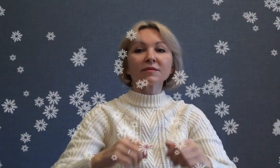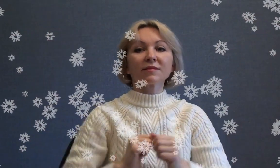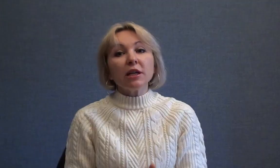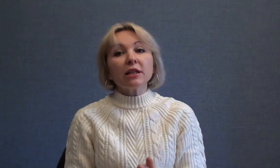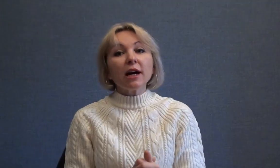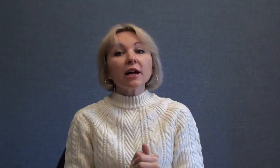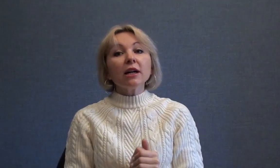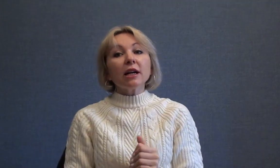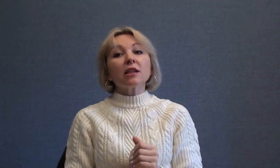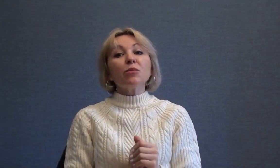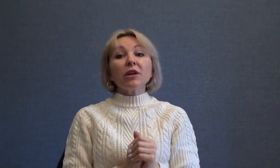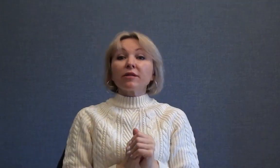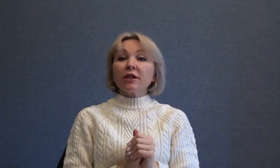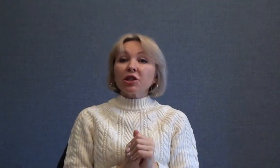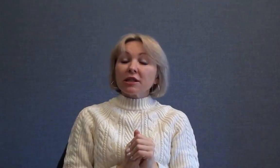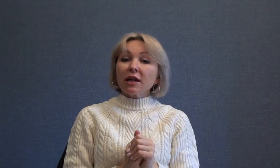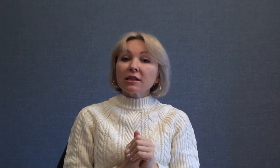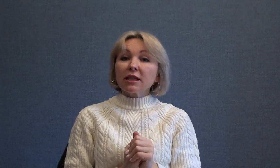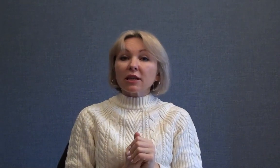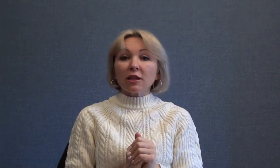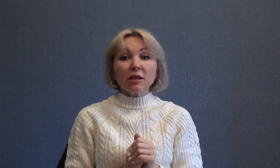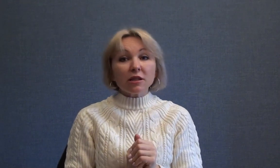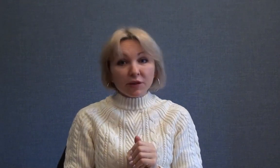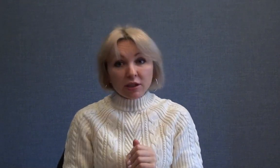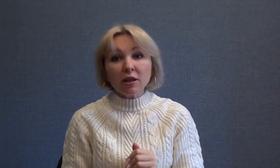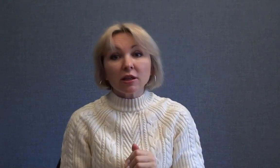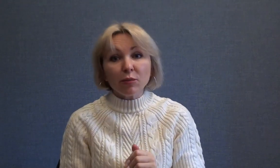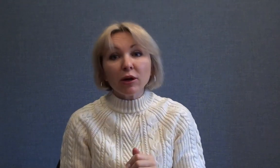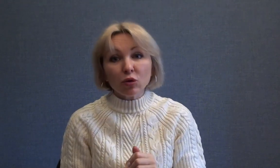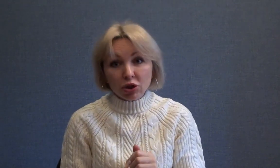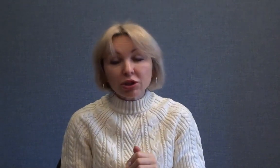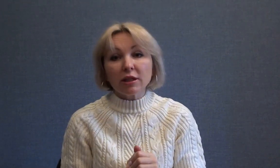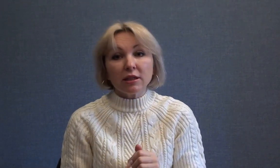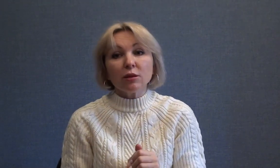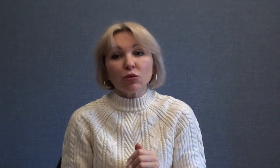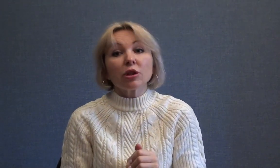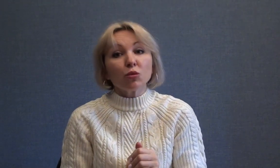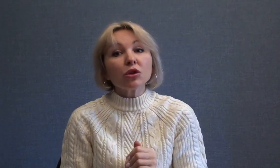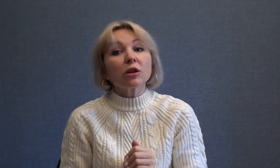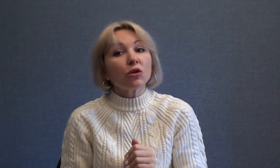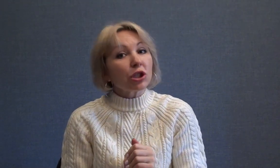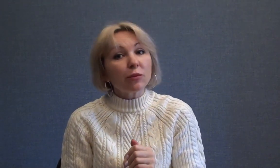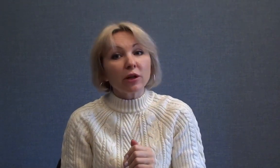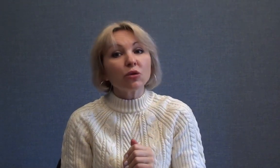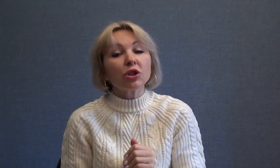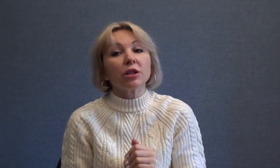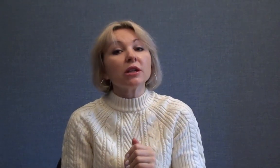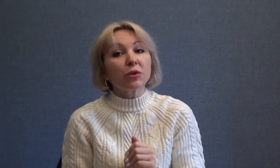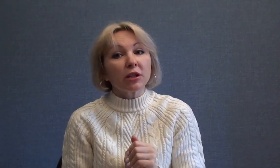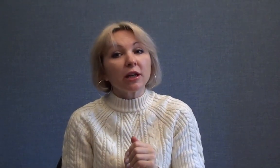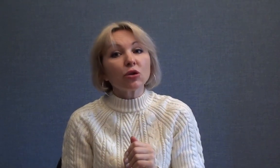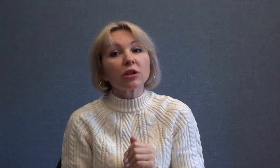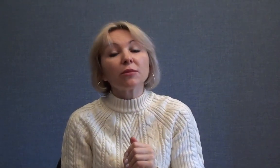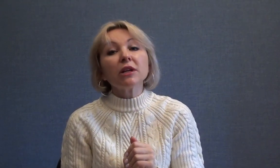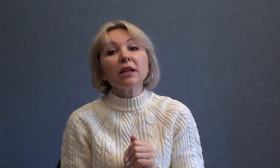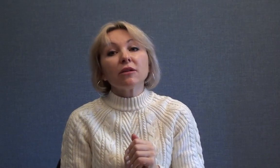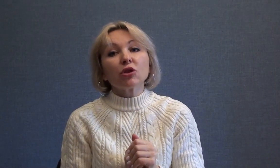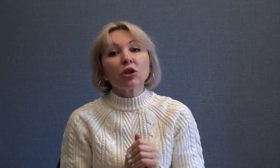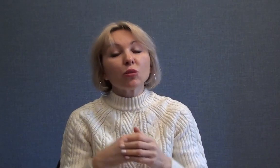Итак, это первая часть концерта. Действительно, она похожа на зиму. Эта музыка очень похожа, передаёт нам вот эту